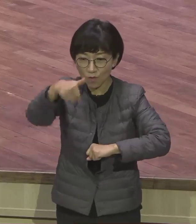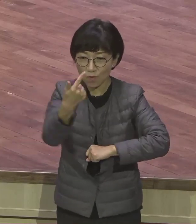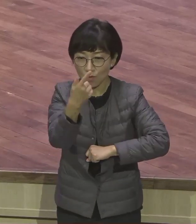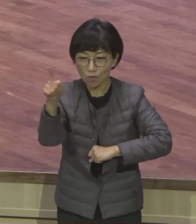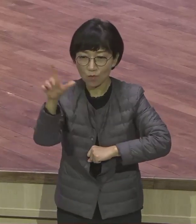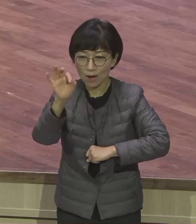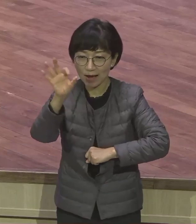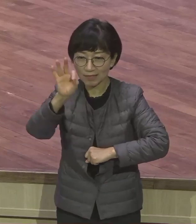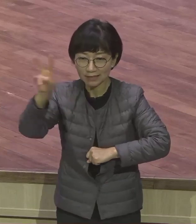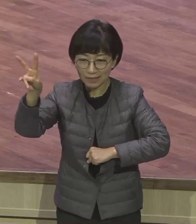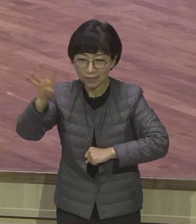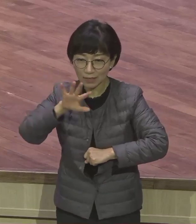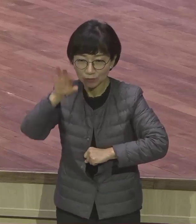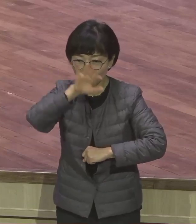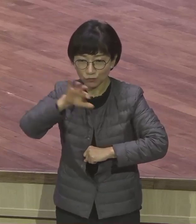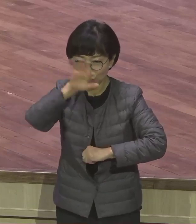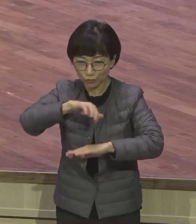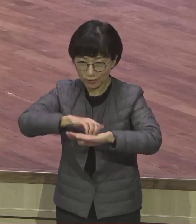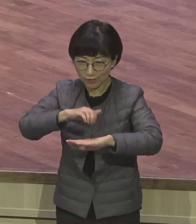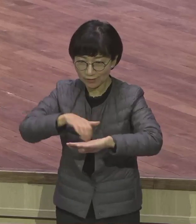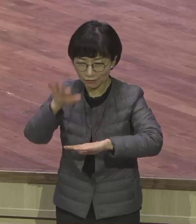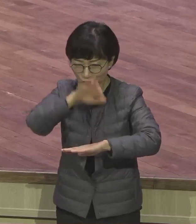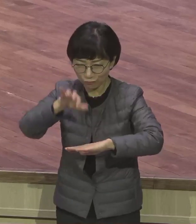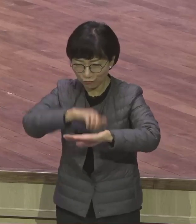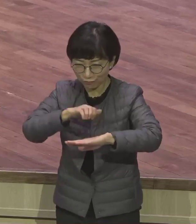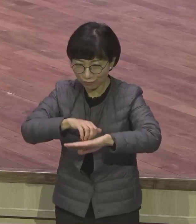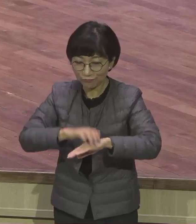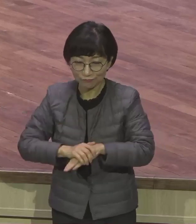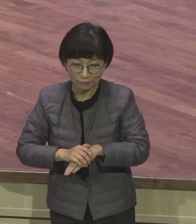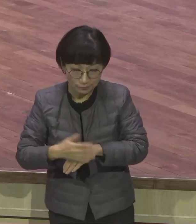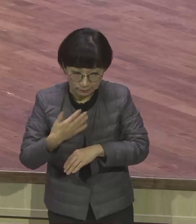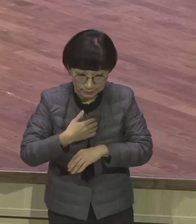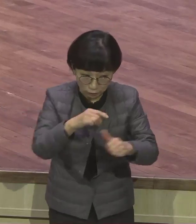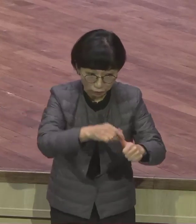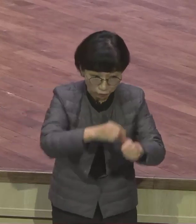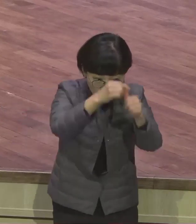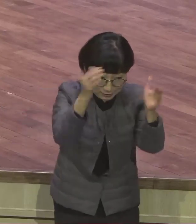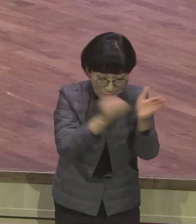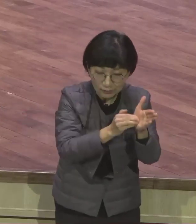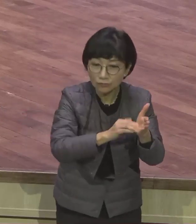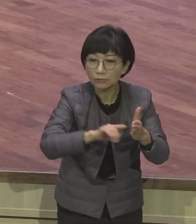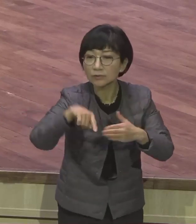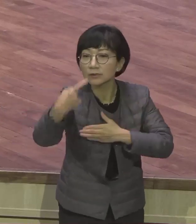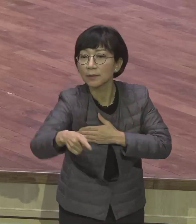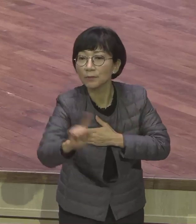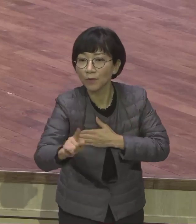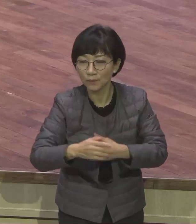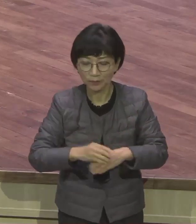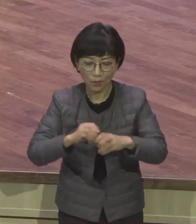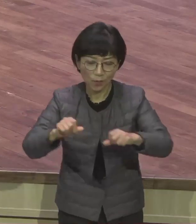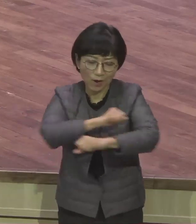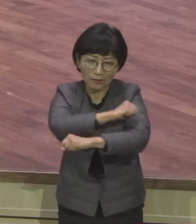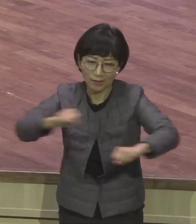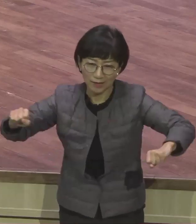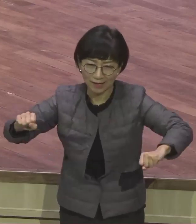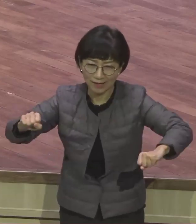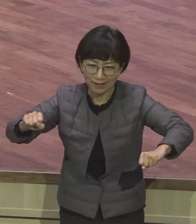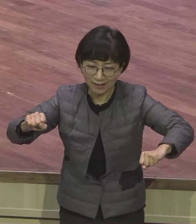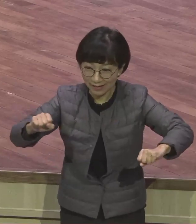그러니까 이 출애급 했다. 구원받았다. 그 다음에 뭐냐. 광야 생활이 가능해서. 우리가 구원받아